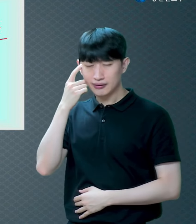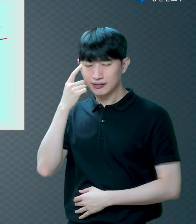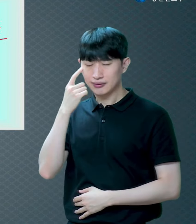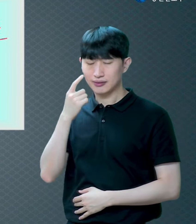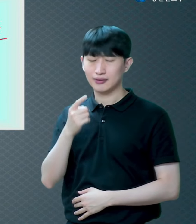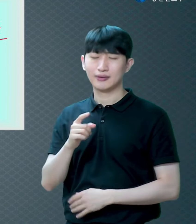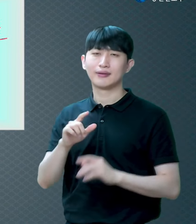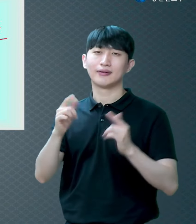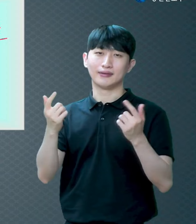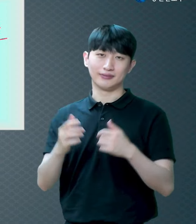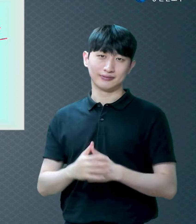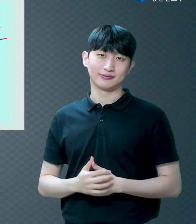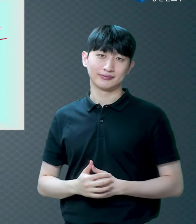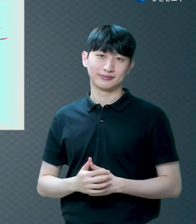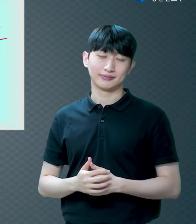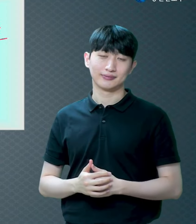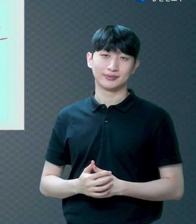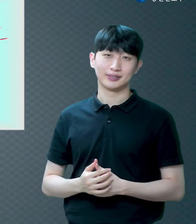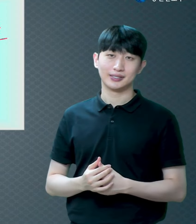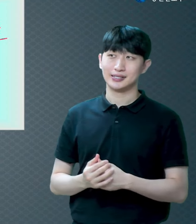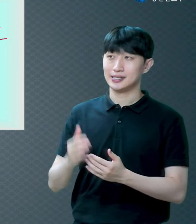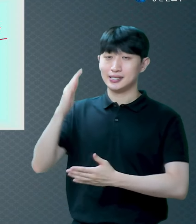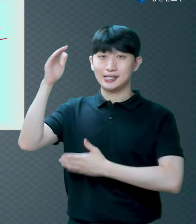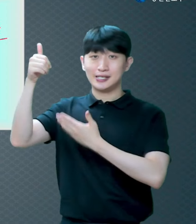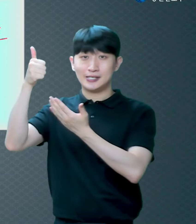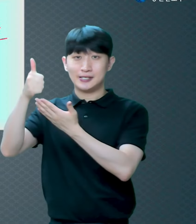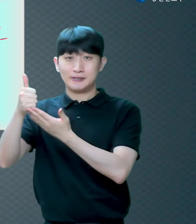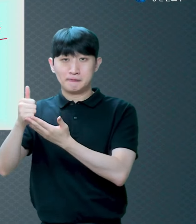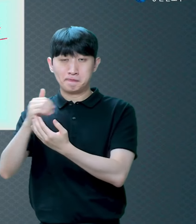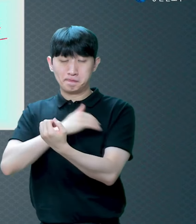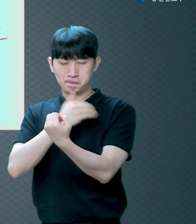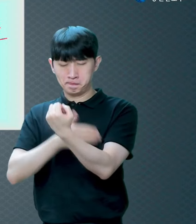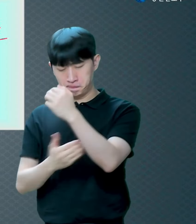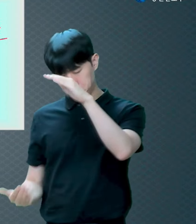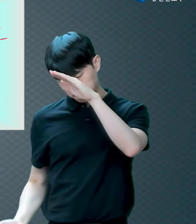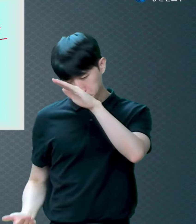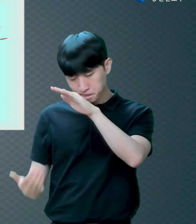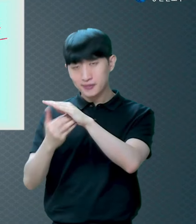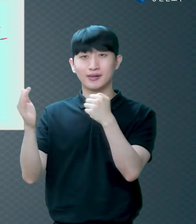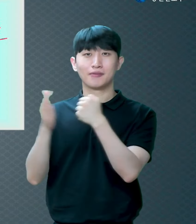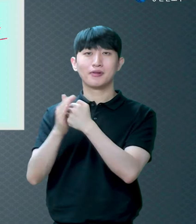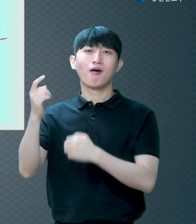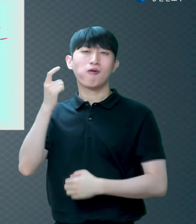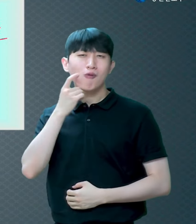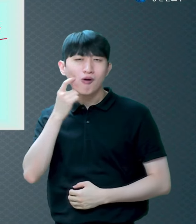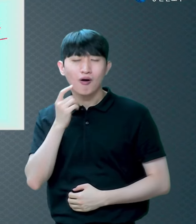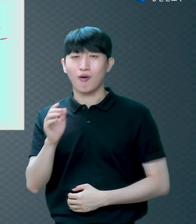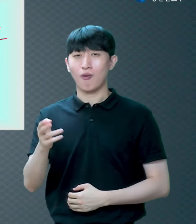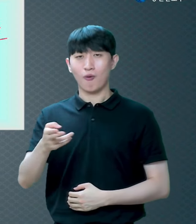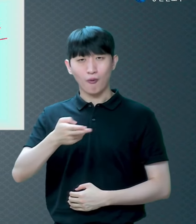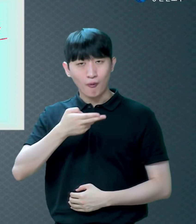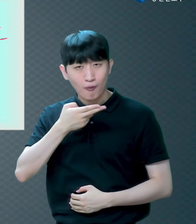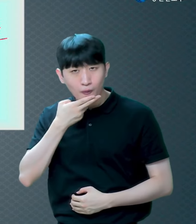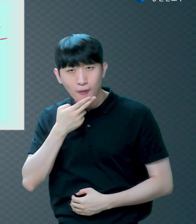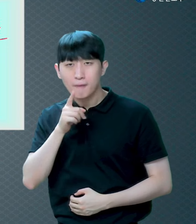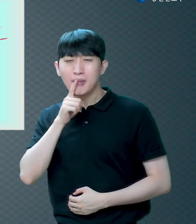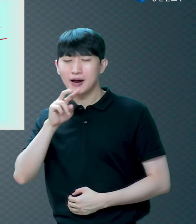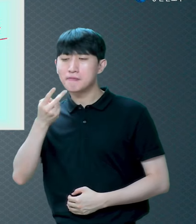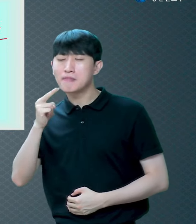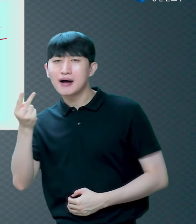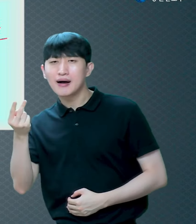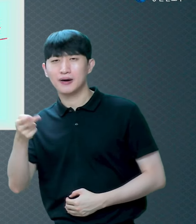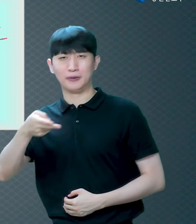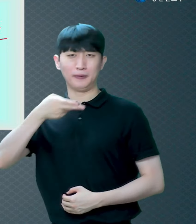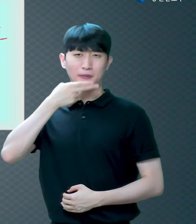하나님은 지존자이시기 때문에 거짓말도 안 하고 변개 바꾸지도 않아요 그래서